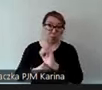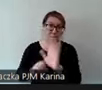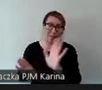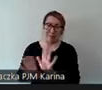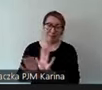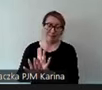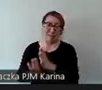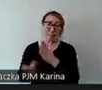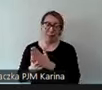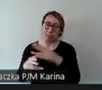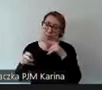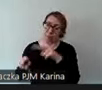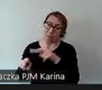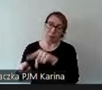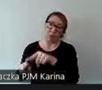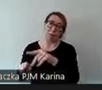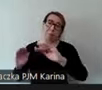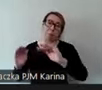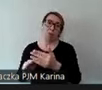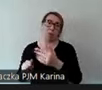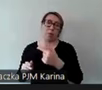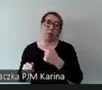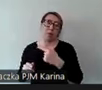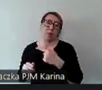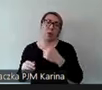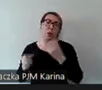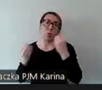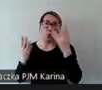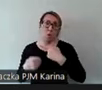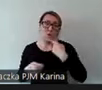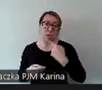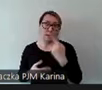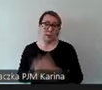tylko w kontekście osób, które są mniejszością kulturowo-językową.